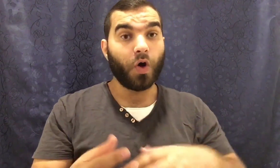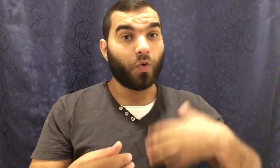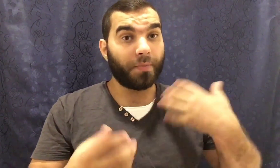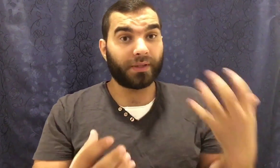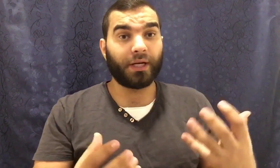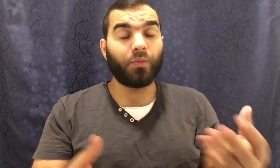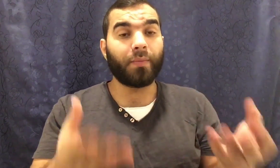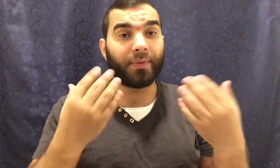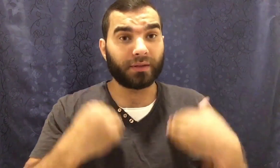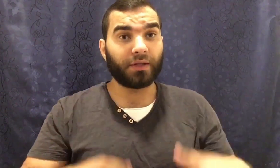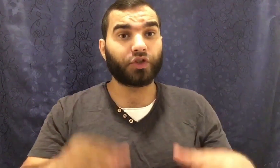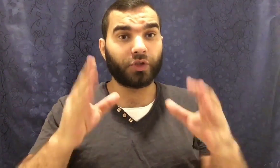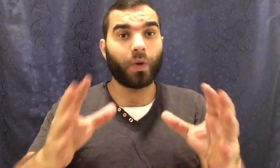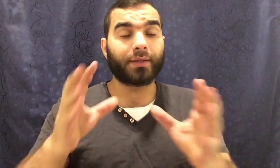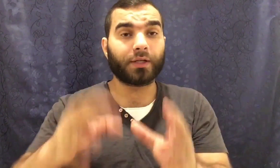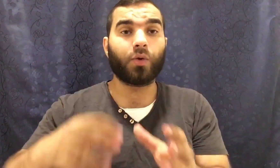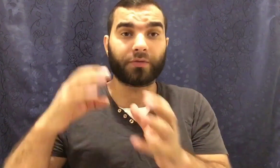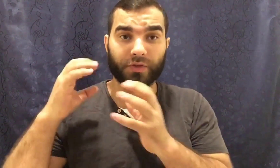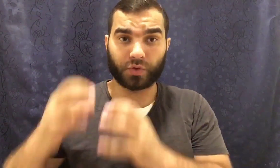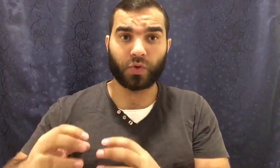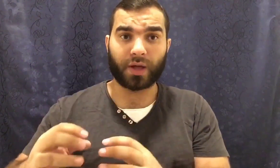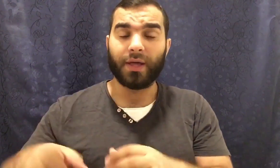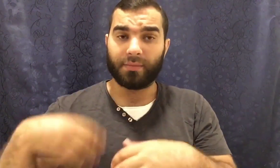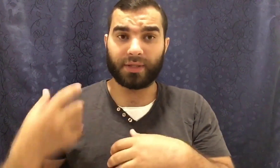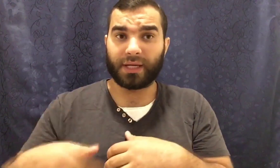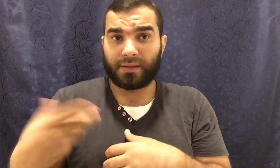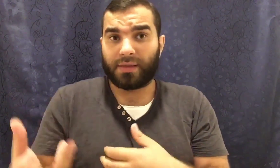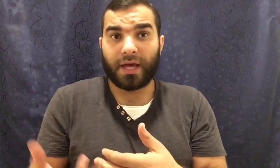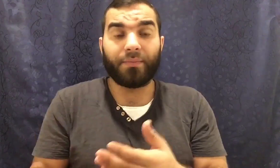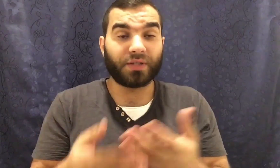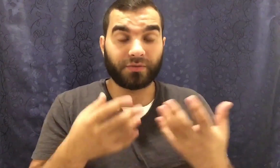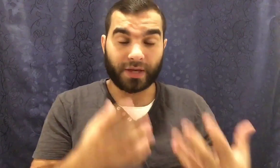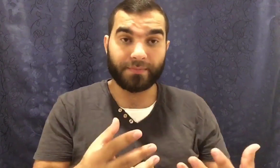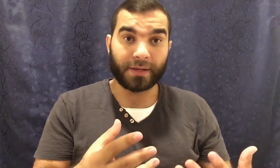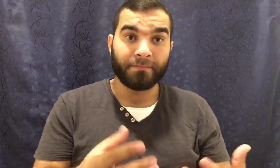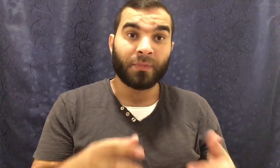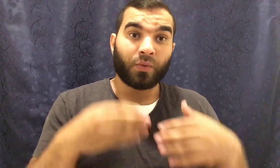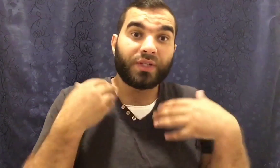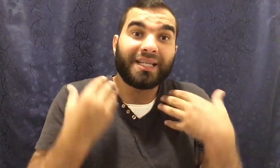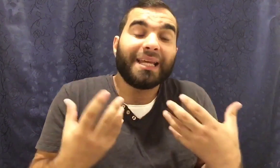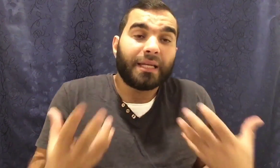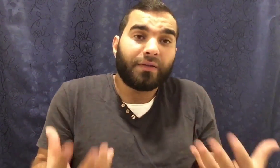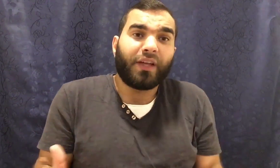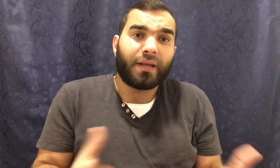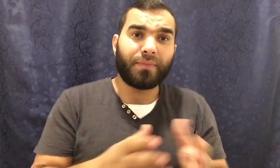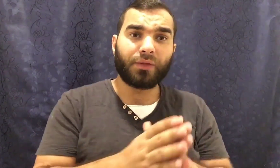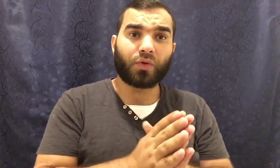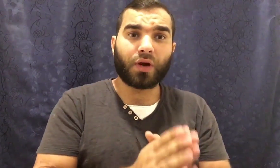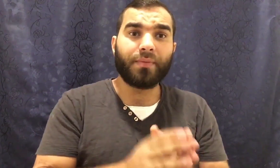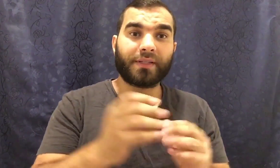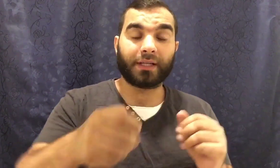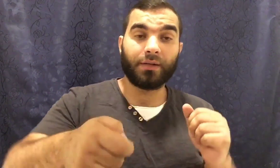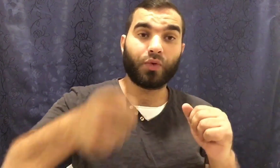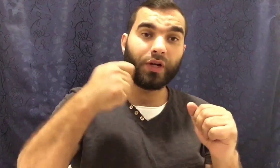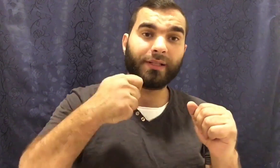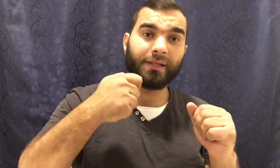وبيترعب وما بيقدرش ان هو يتصور في الصورة بتاعة الذئاب بصفة عامة وازاي ان فعلا بعض الرقاب يستخدموا قلد